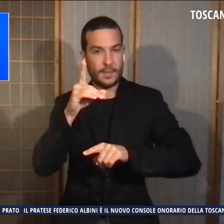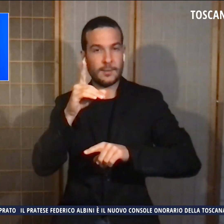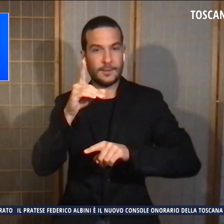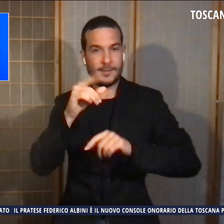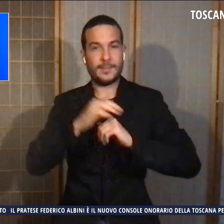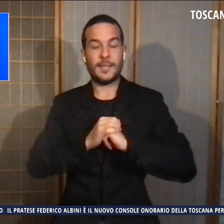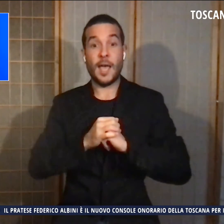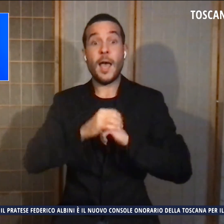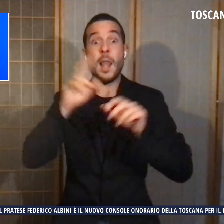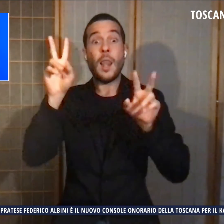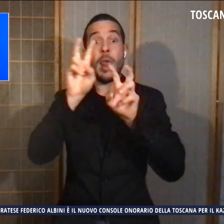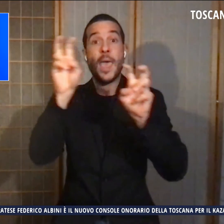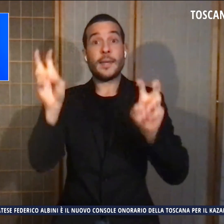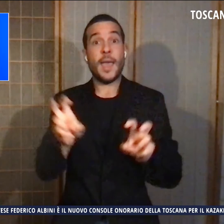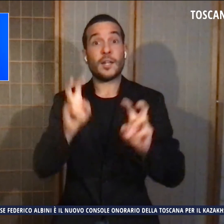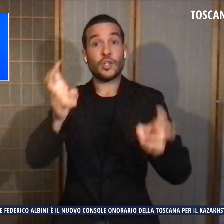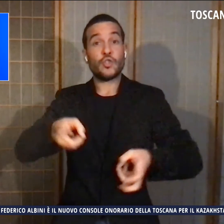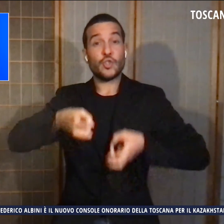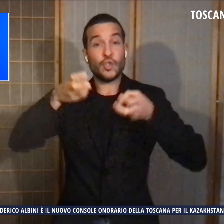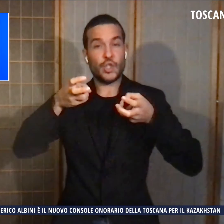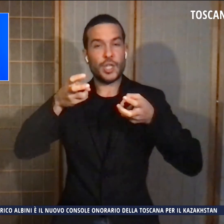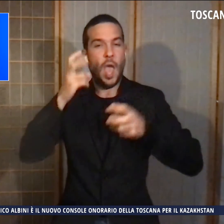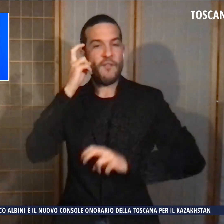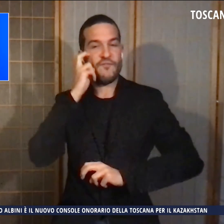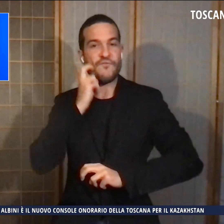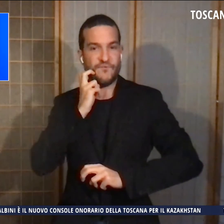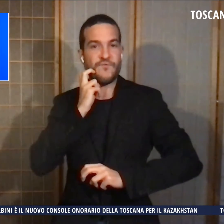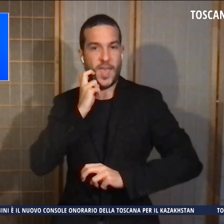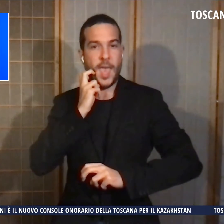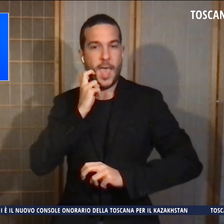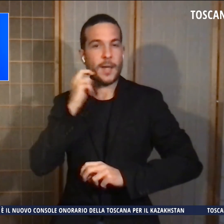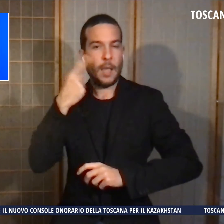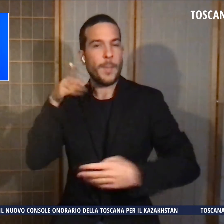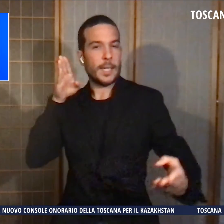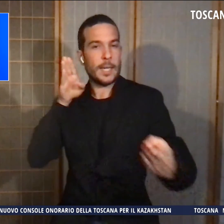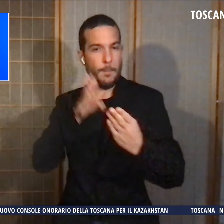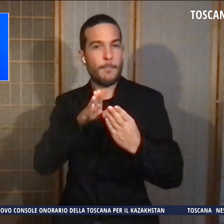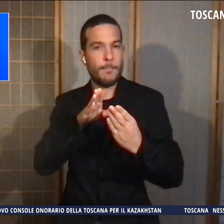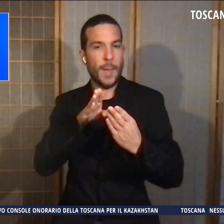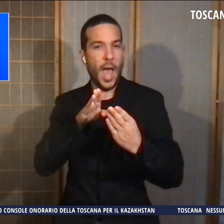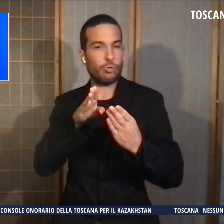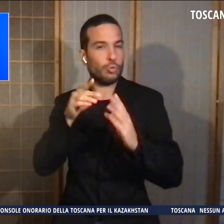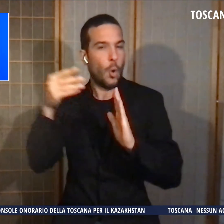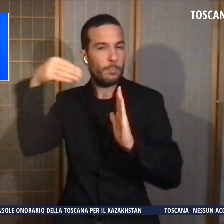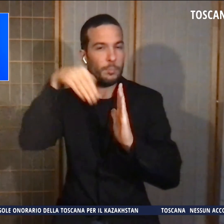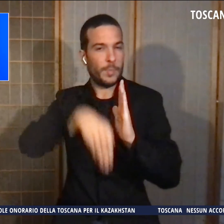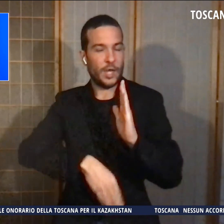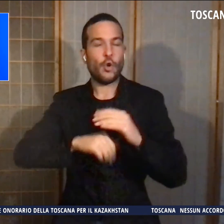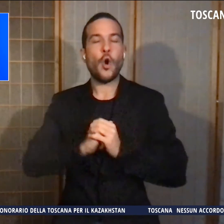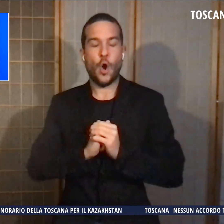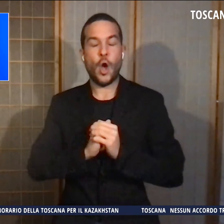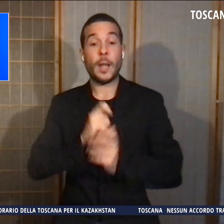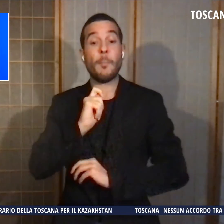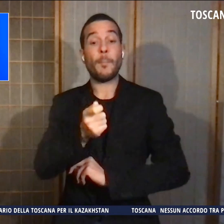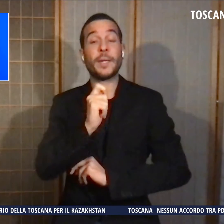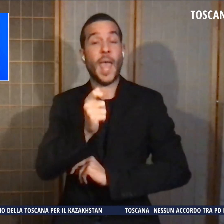sfrutta è green per il minore impatto ambientale possibile. I prezzi sono confermati, si tratta delle